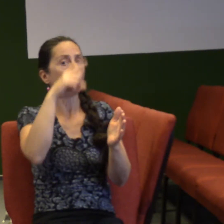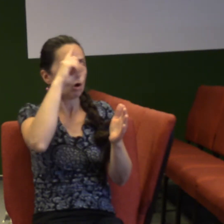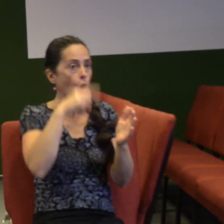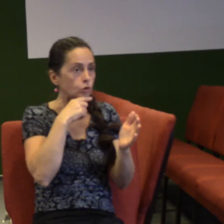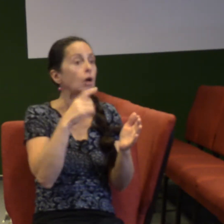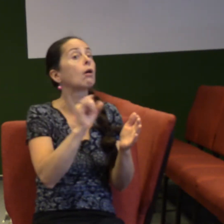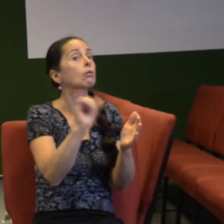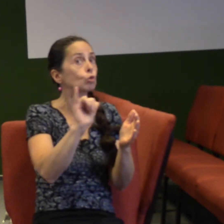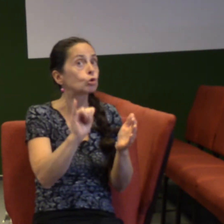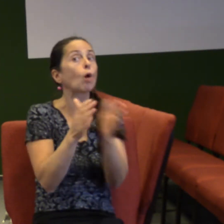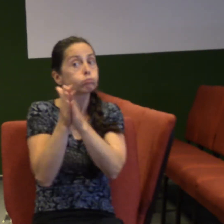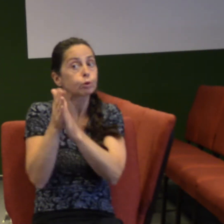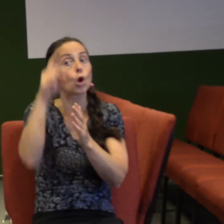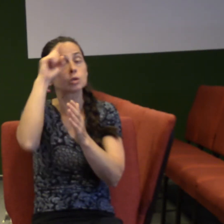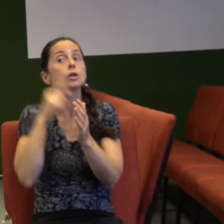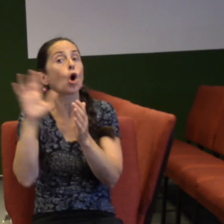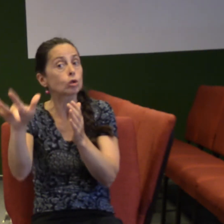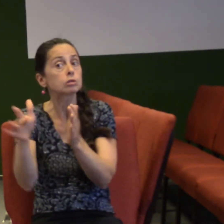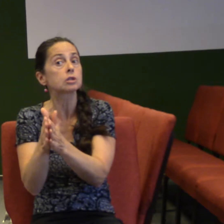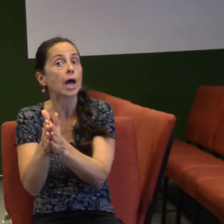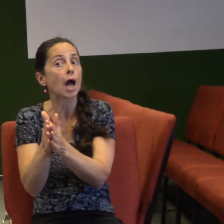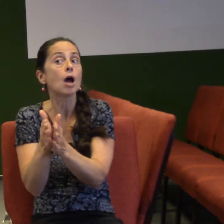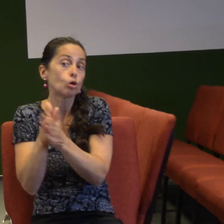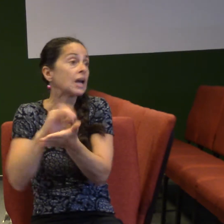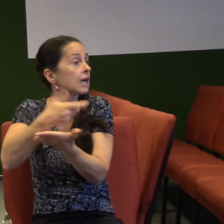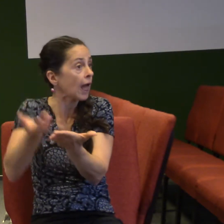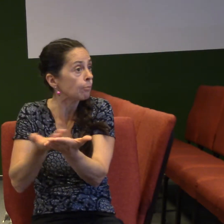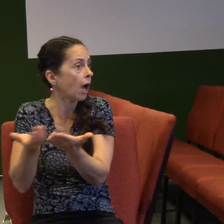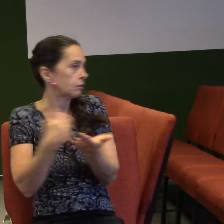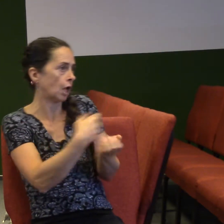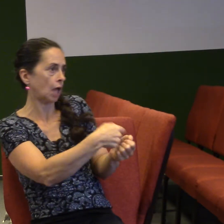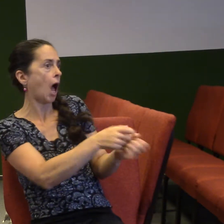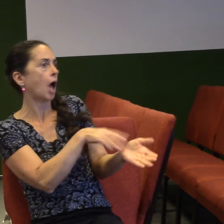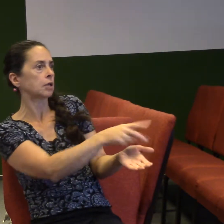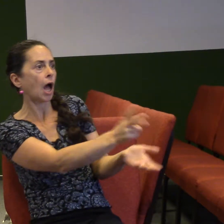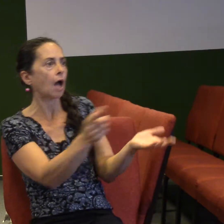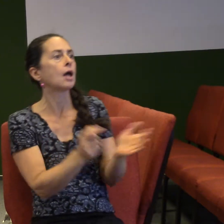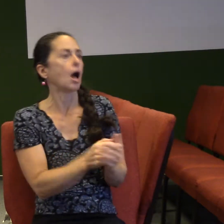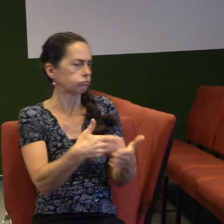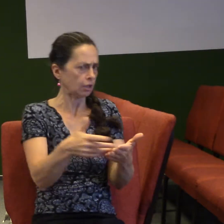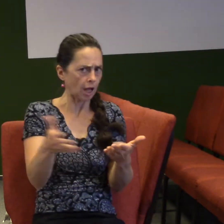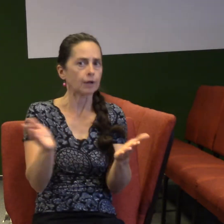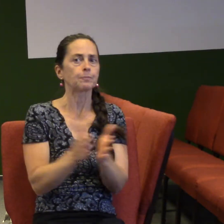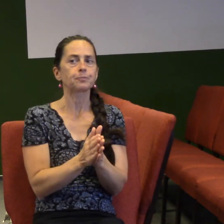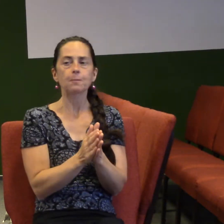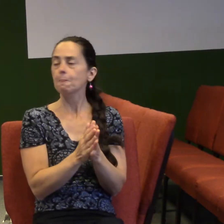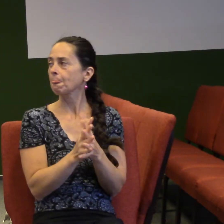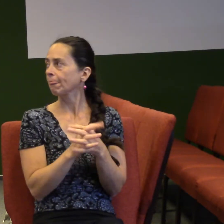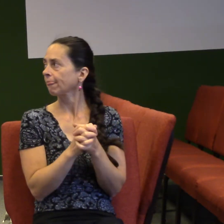rybu, nebo by mu dal štíra, když ho poprosí o vejce, jestliže tedy vy, ať jste zlí, umíte svým dětem dávat dobré dary, čím